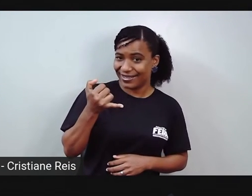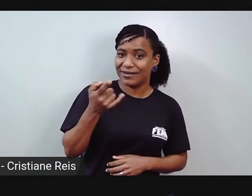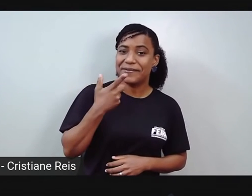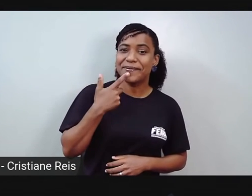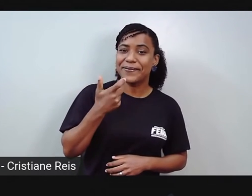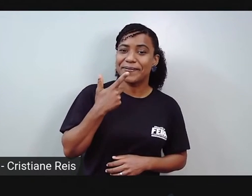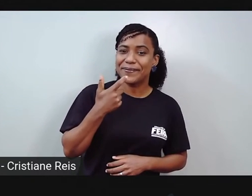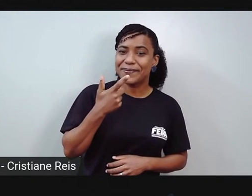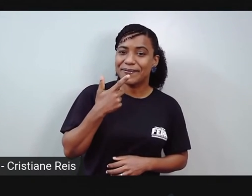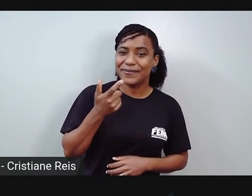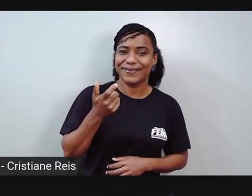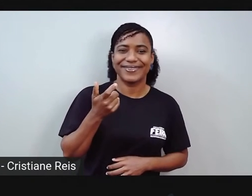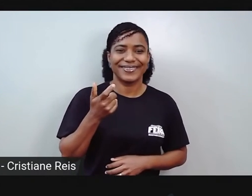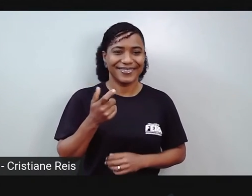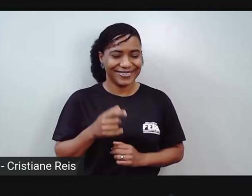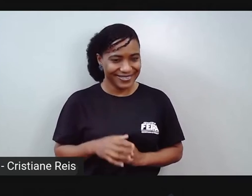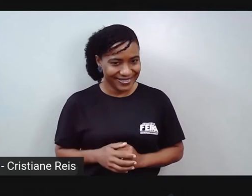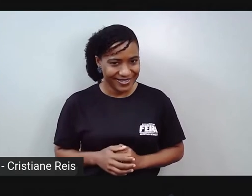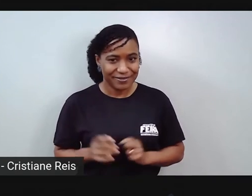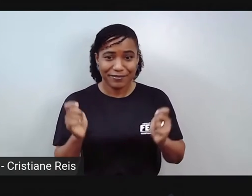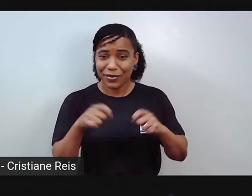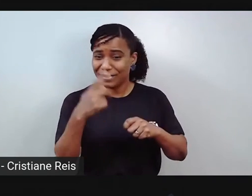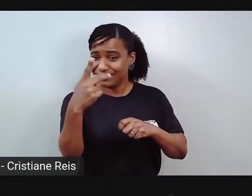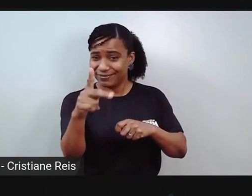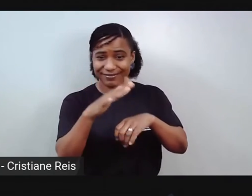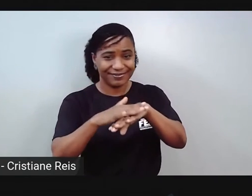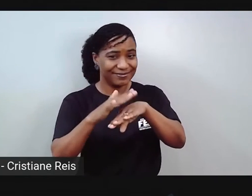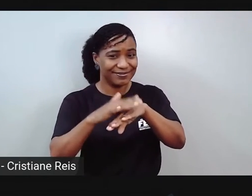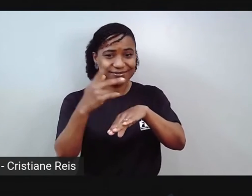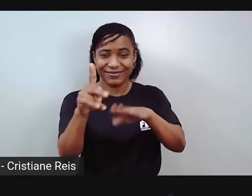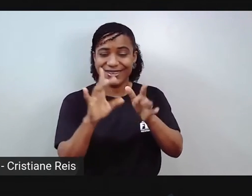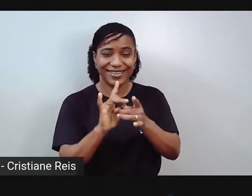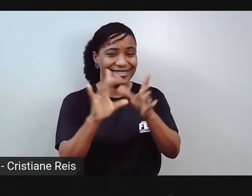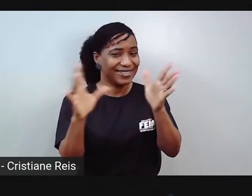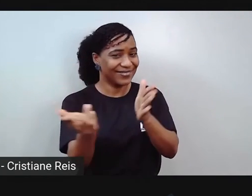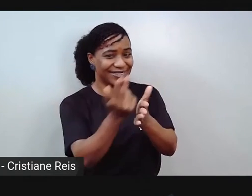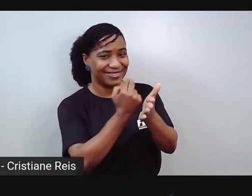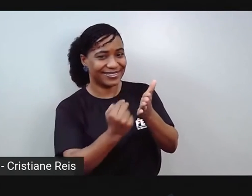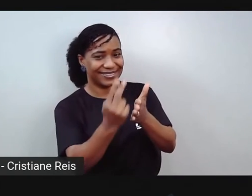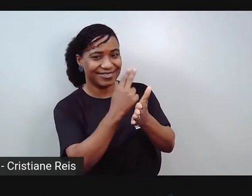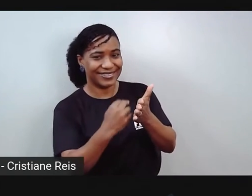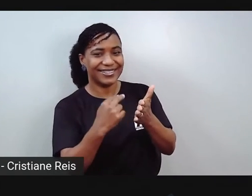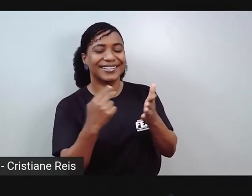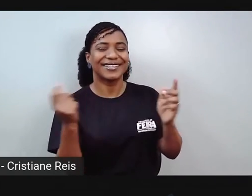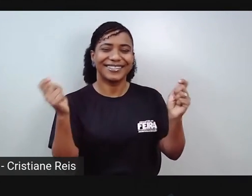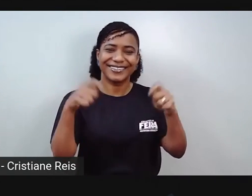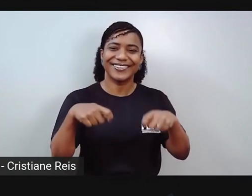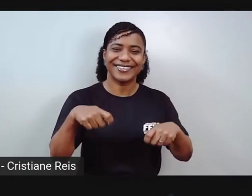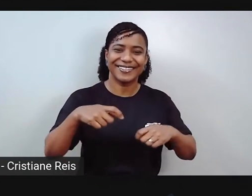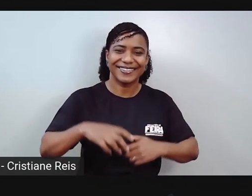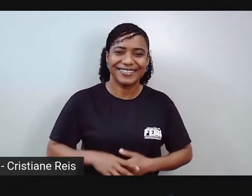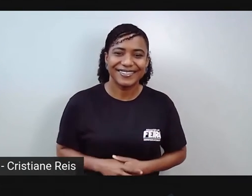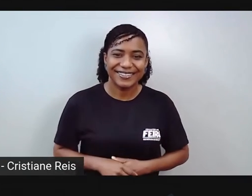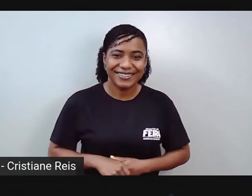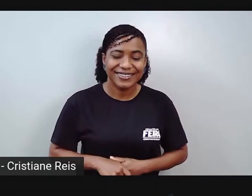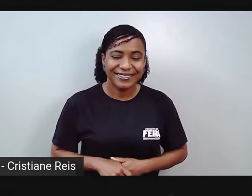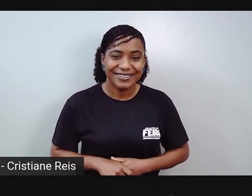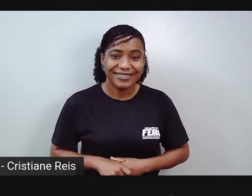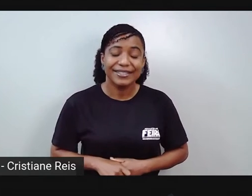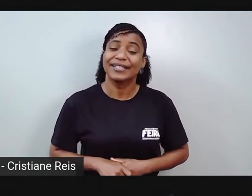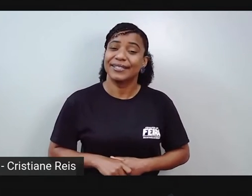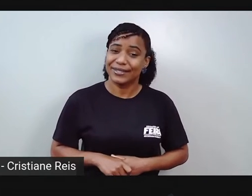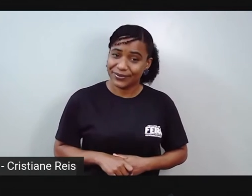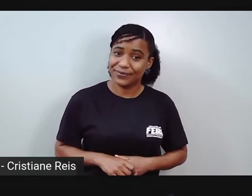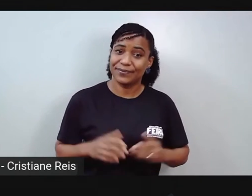O de vocês pode ter o desenho que vocês quiserem. E agora, a gente precisa fazer o que nesse